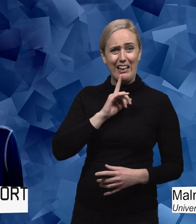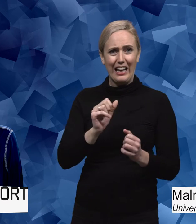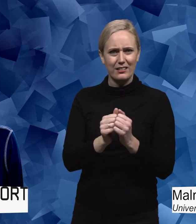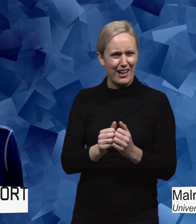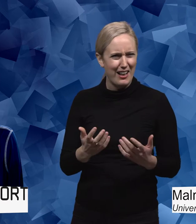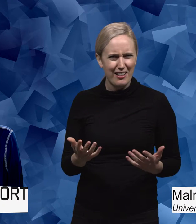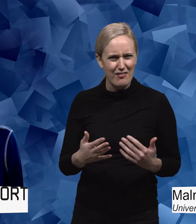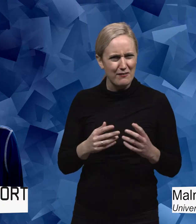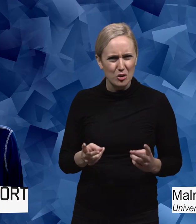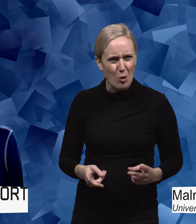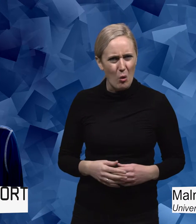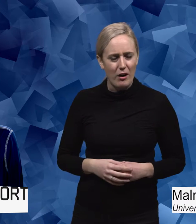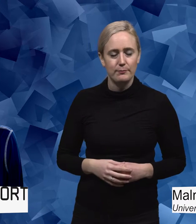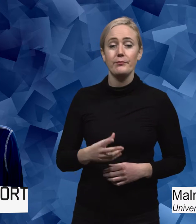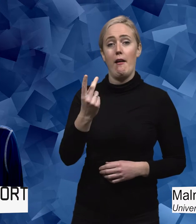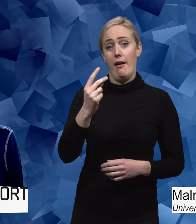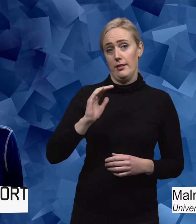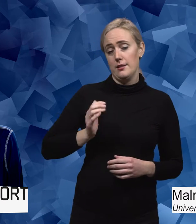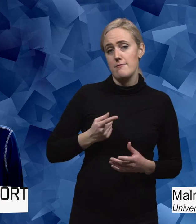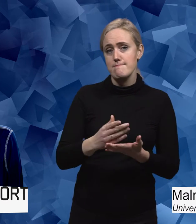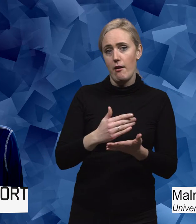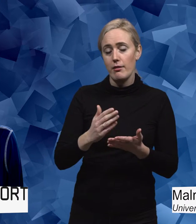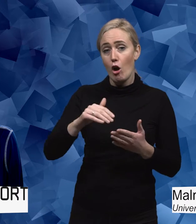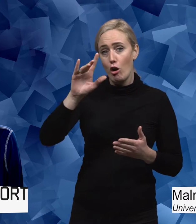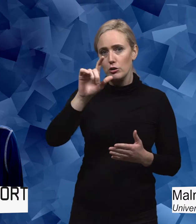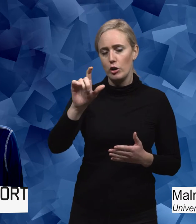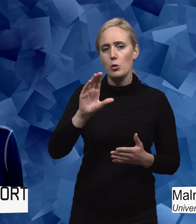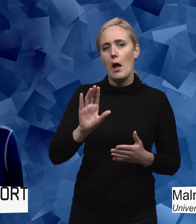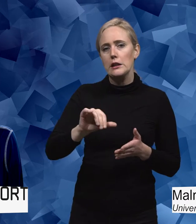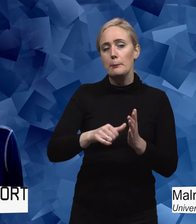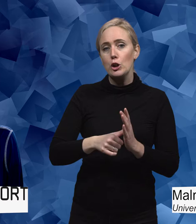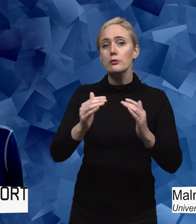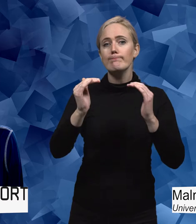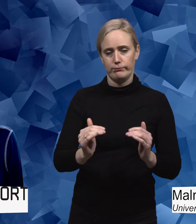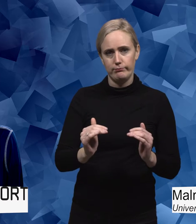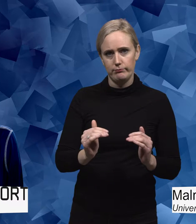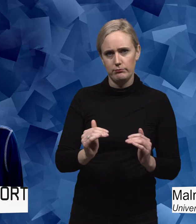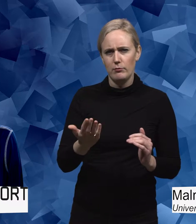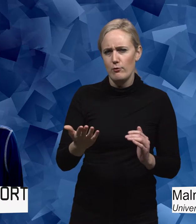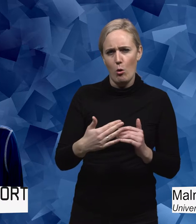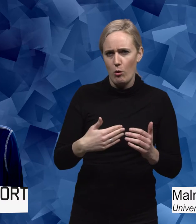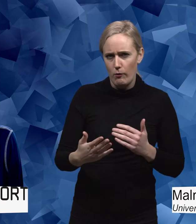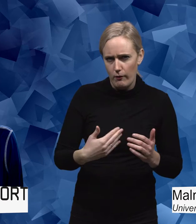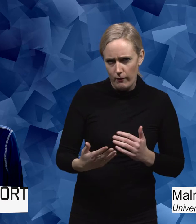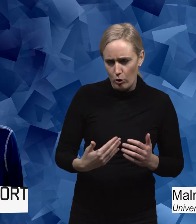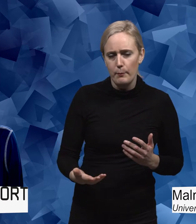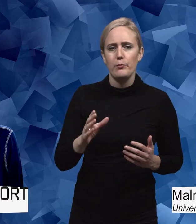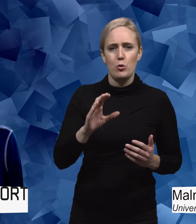En annan tjej berättade att när hon gick på högstadiet så fick hon sänkt betyg. Och det var för att hon inte kunde till exempel hänga i